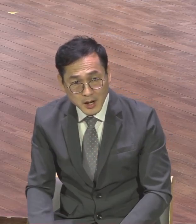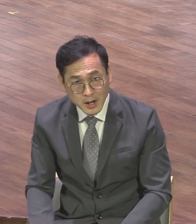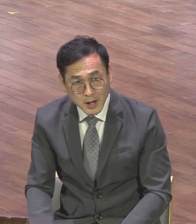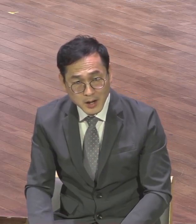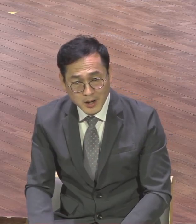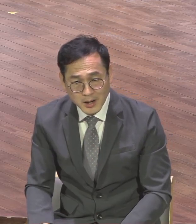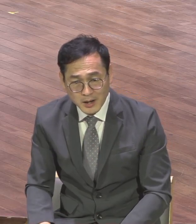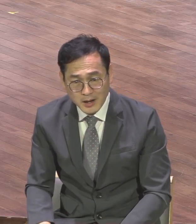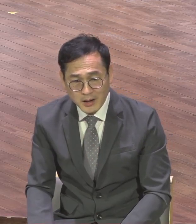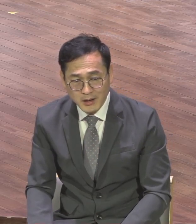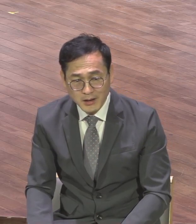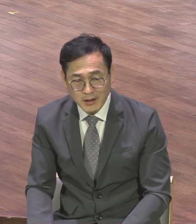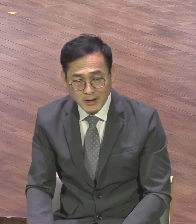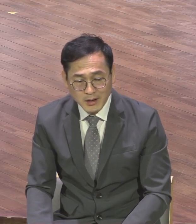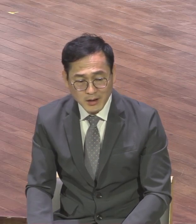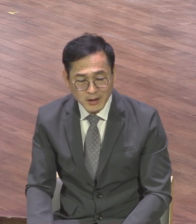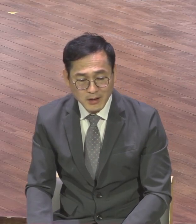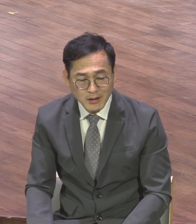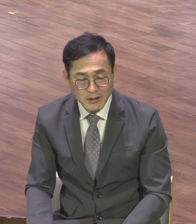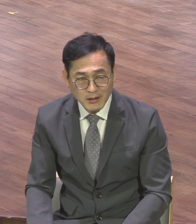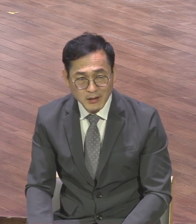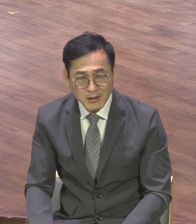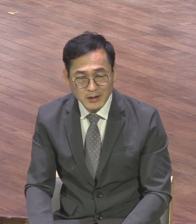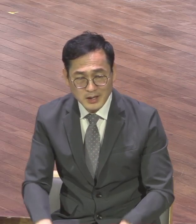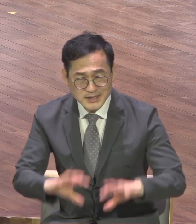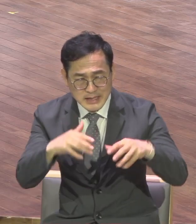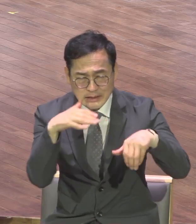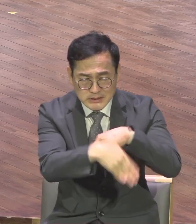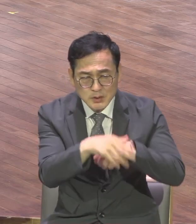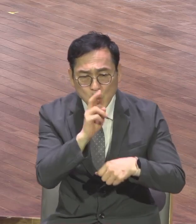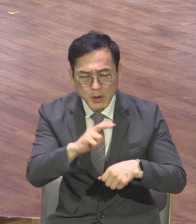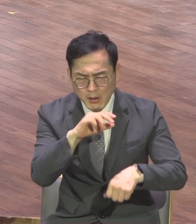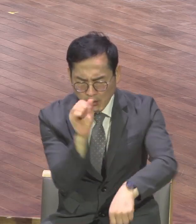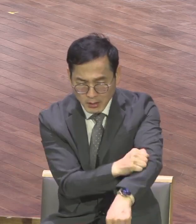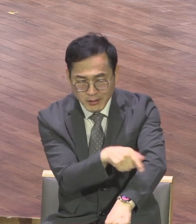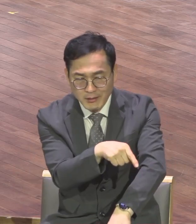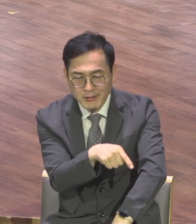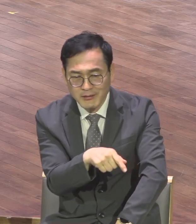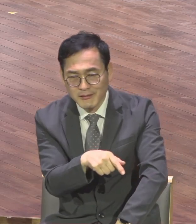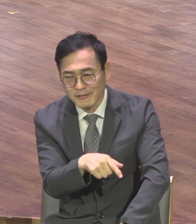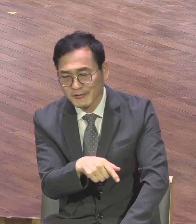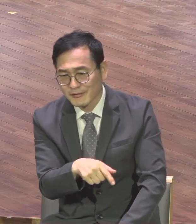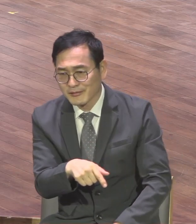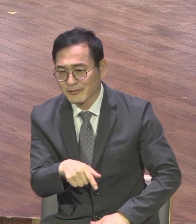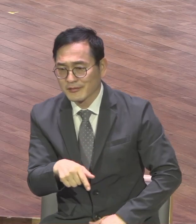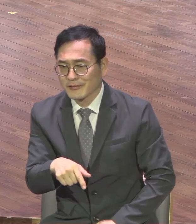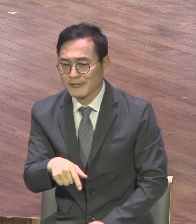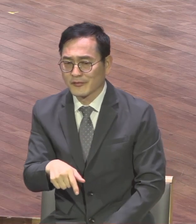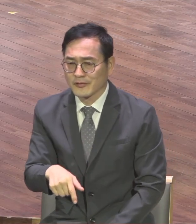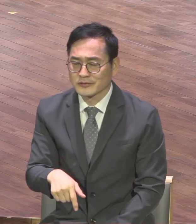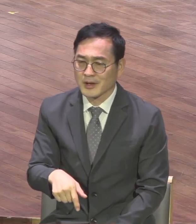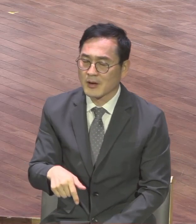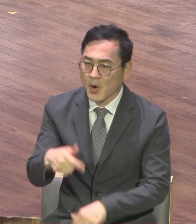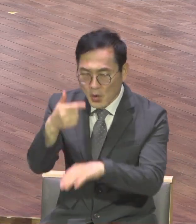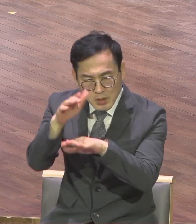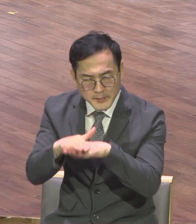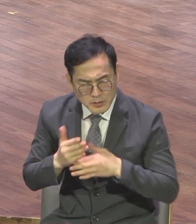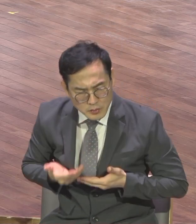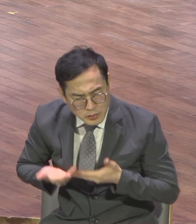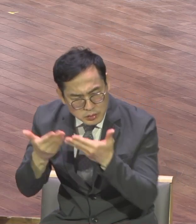청년의 그 험한 훈련을 받고 있지 이해가 안 되는 게 있죠 너무 잘하는 거요 어떻게 저리 잘하나 그랬더니 저세히 먹어서